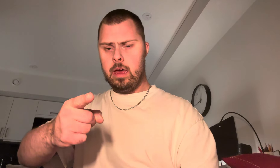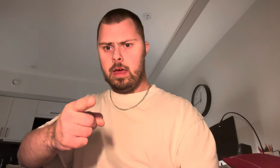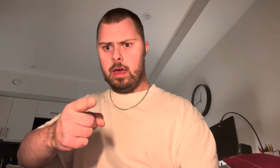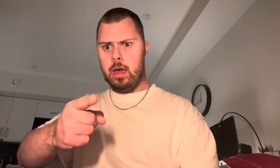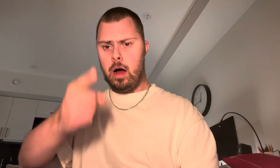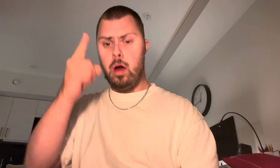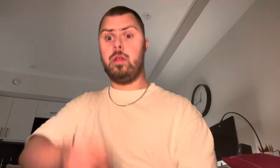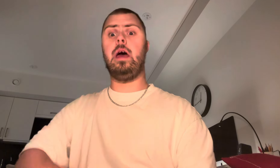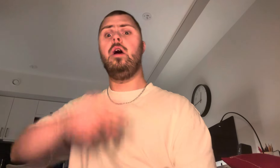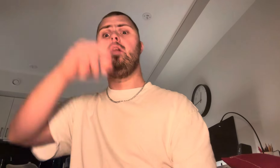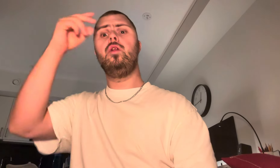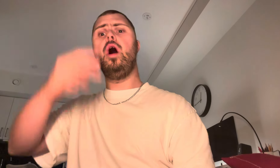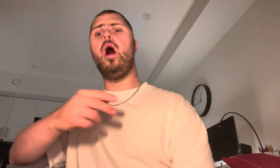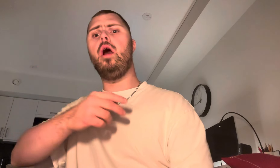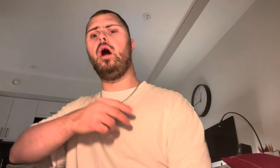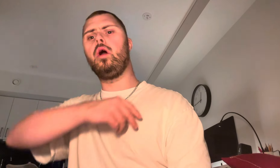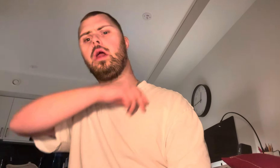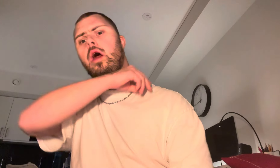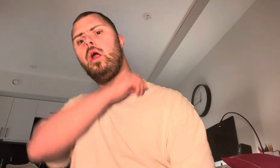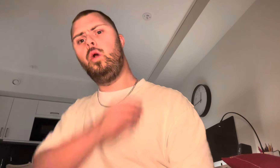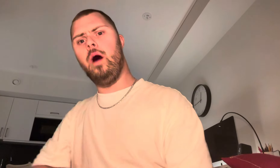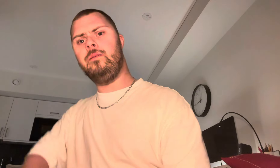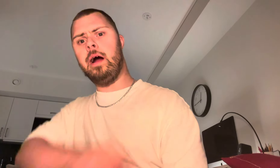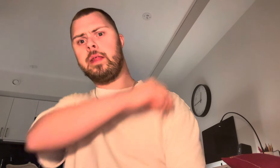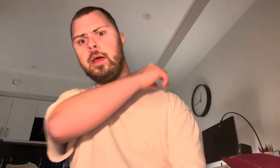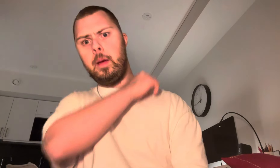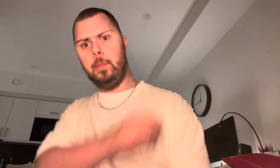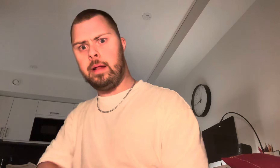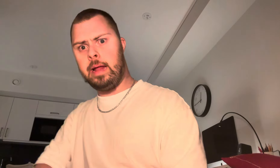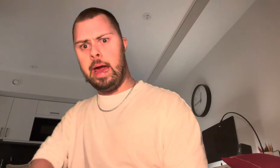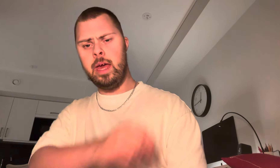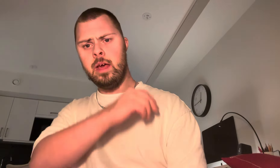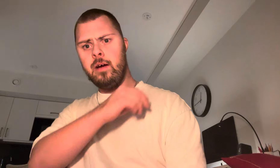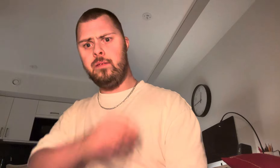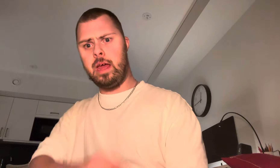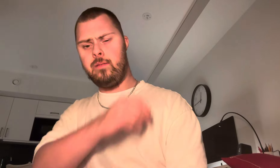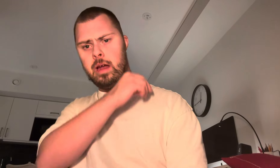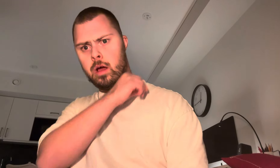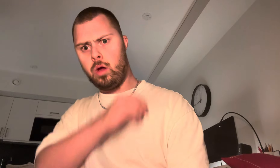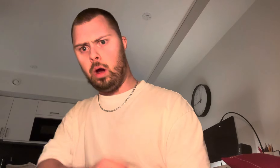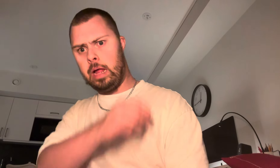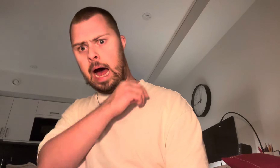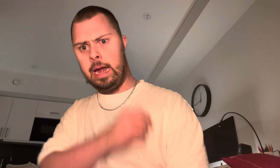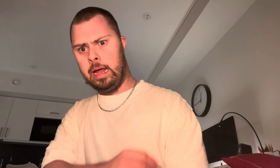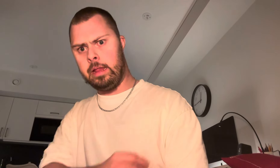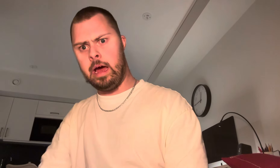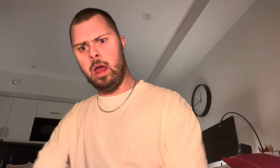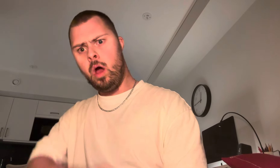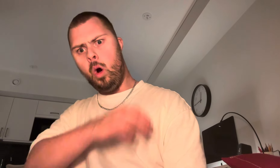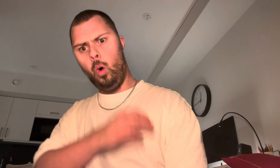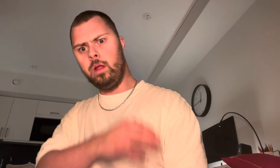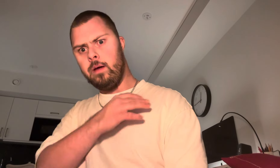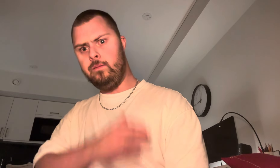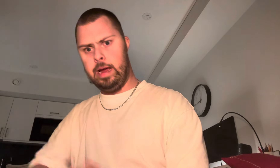Och just det. Nu har jag lovat mig tjej, flickvän Karin Alinder. Hon vill